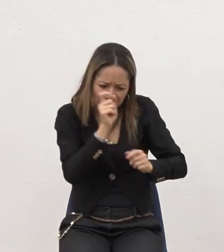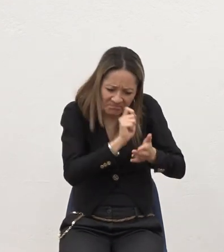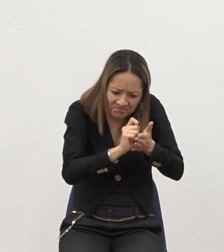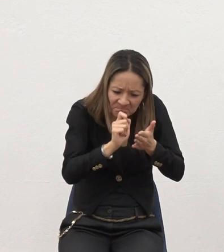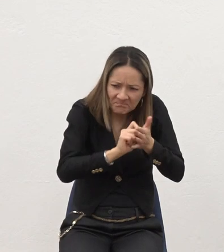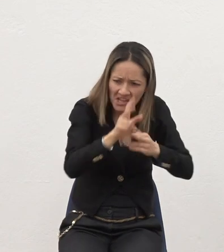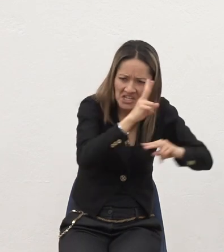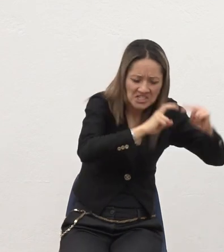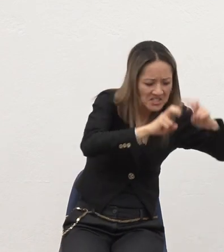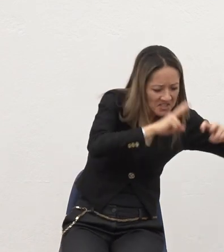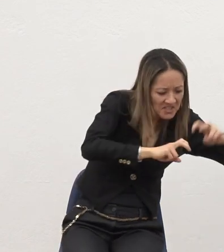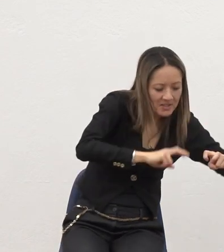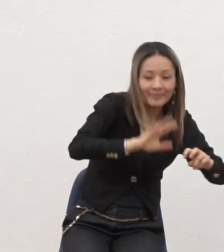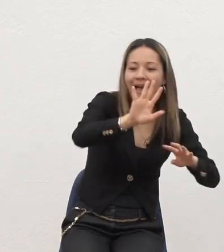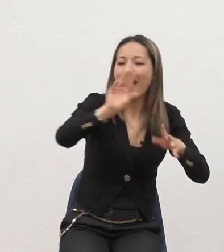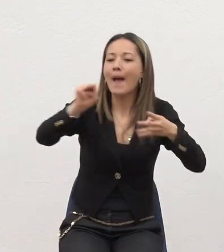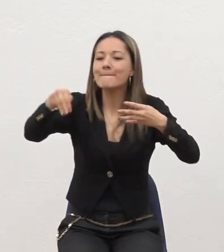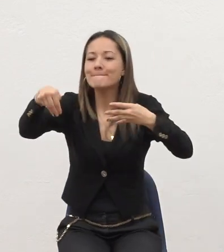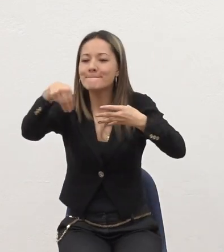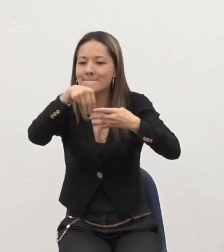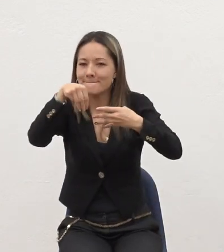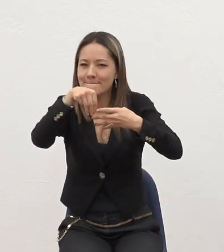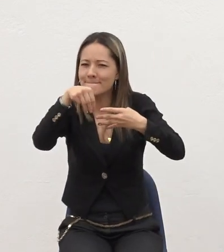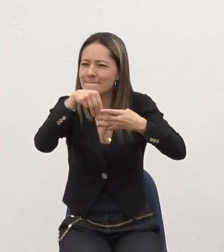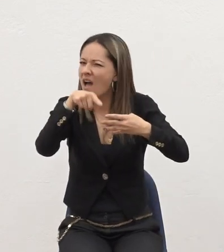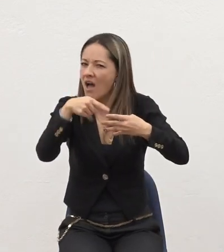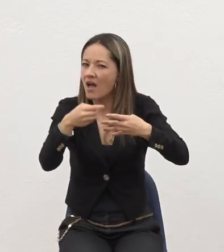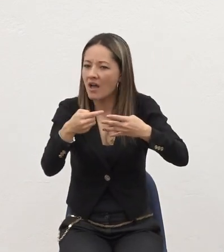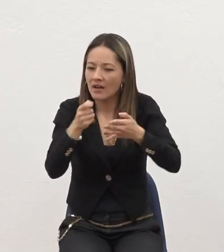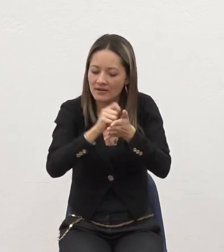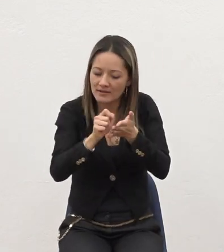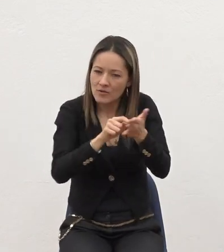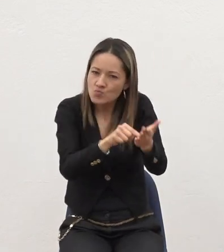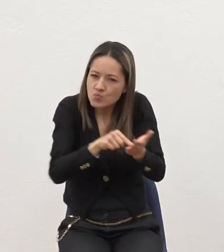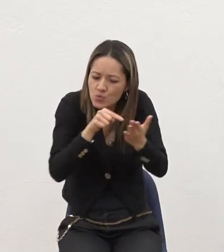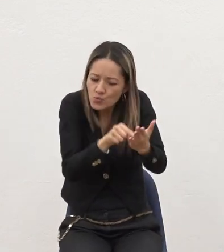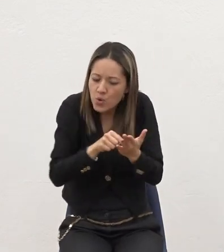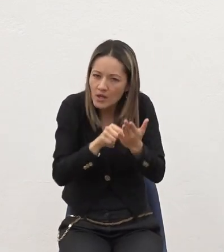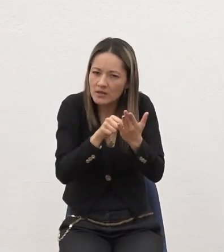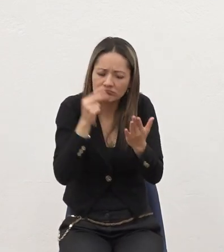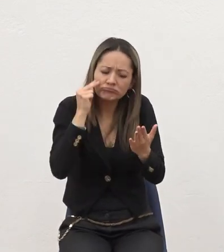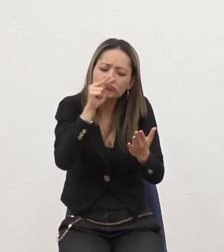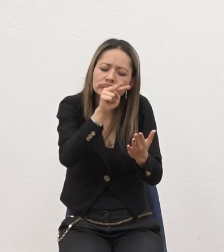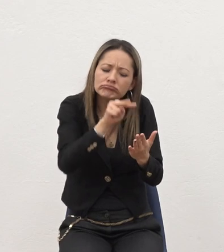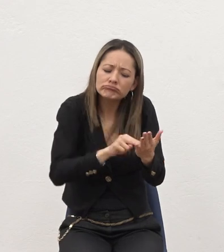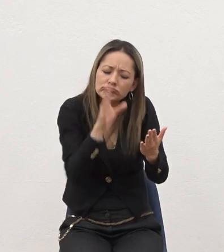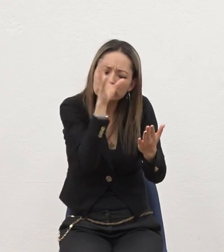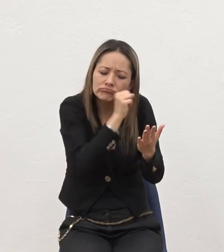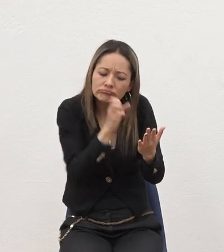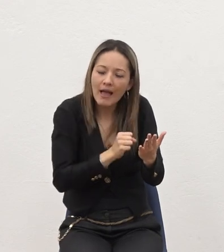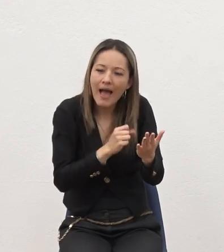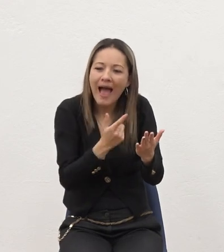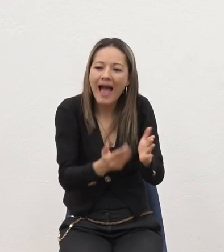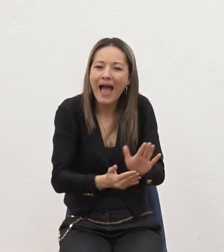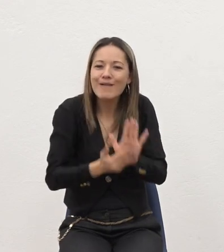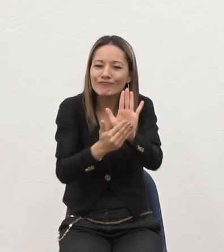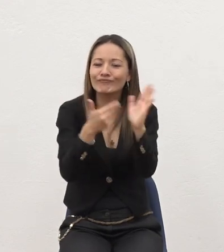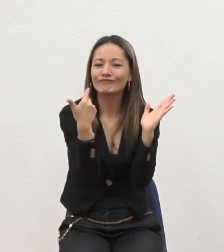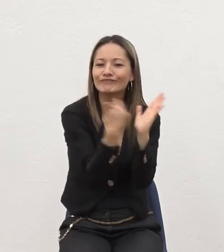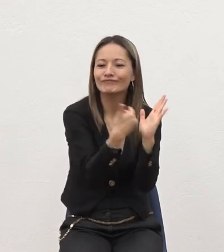Y pues Mateo Lo que nos está O sea Mateo lo que hace Con lo que nos muestra En su escritura Es Evidenciar Mostrar En todo el